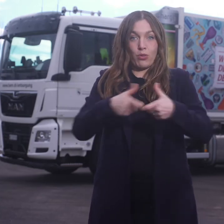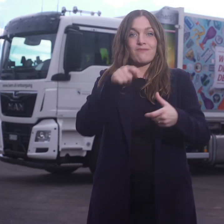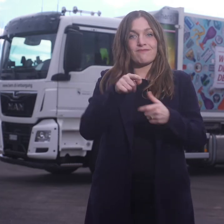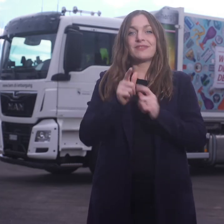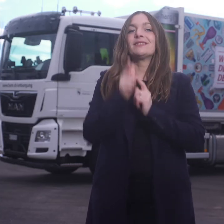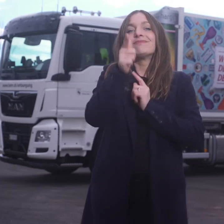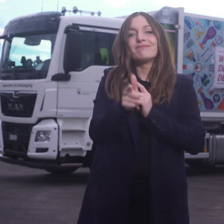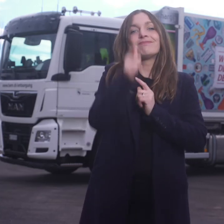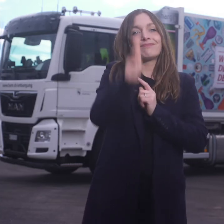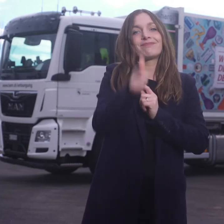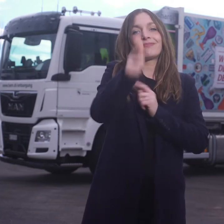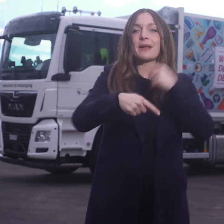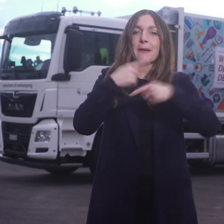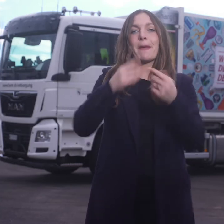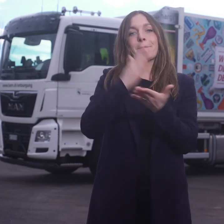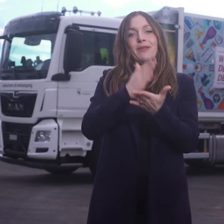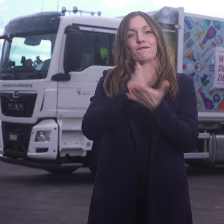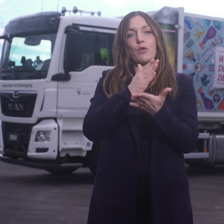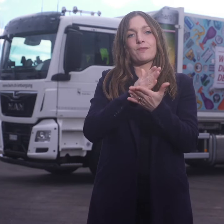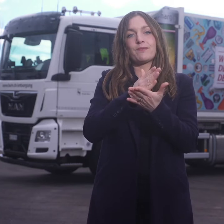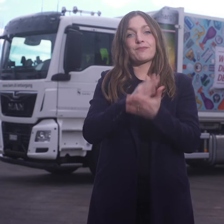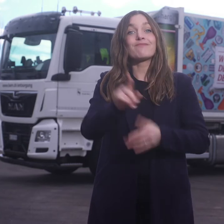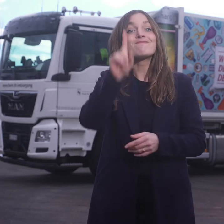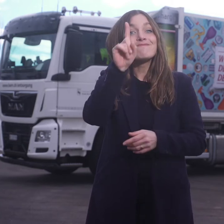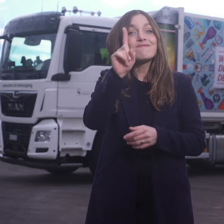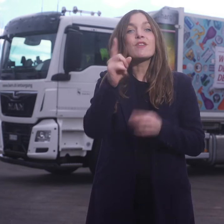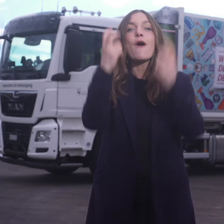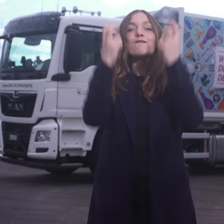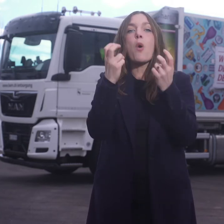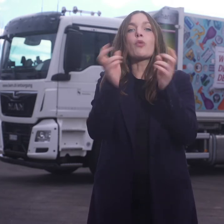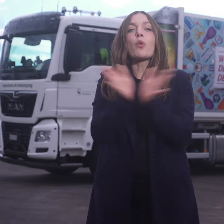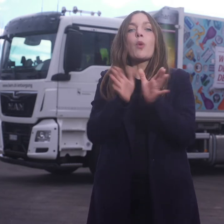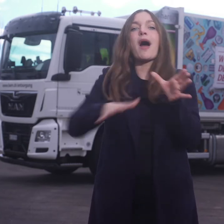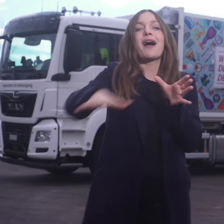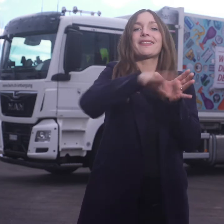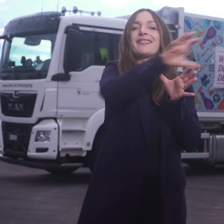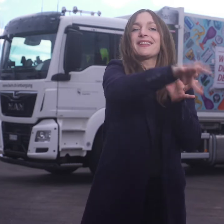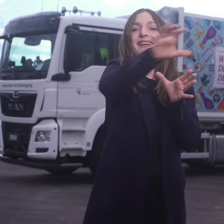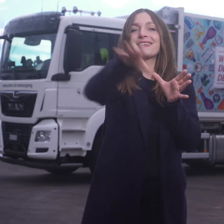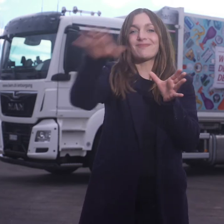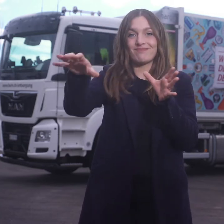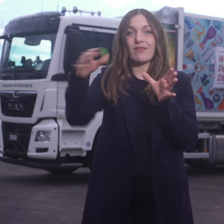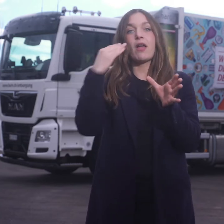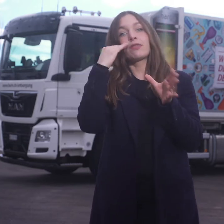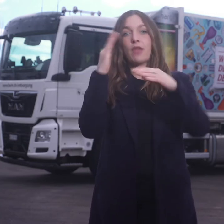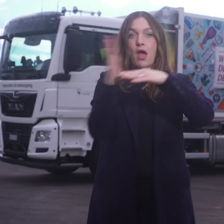Der Tag der Abholung ist je nach Quartier unterschiedlich, die genauen Daten stehen im Entsorgungskalender.